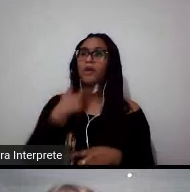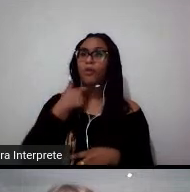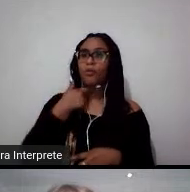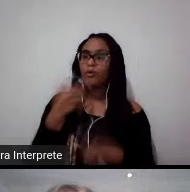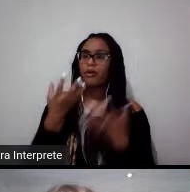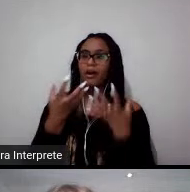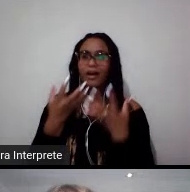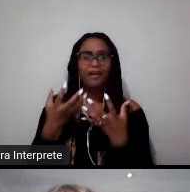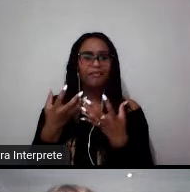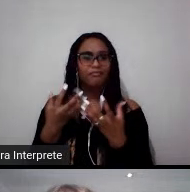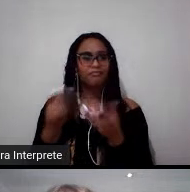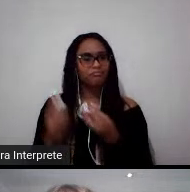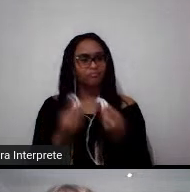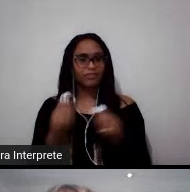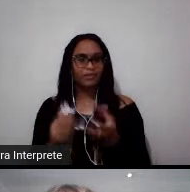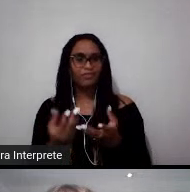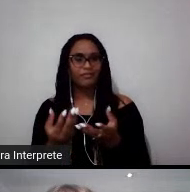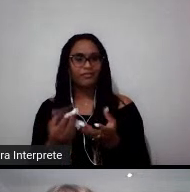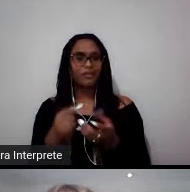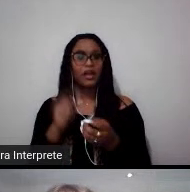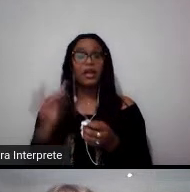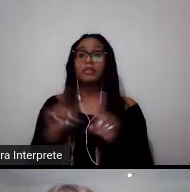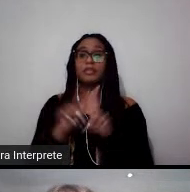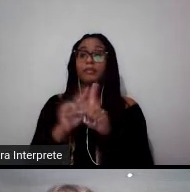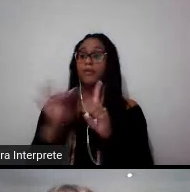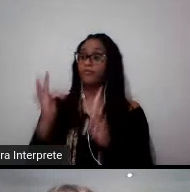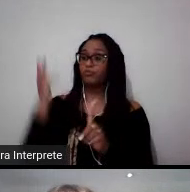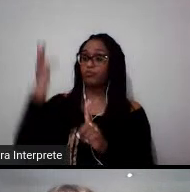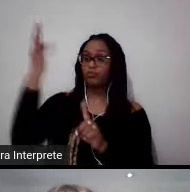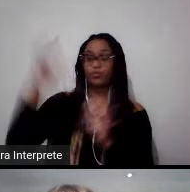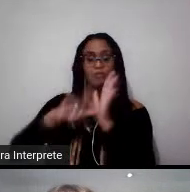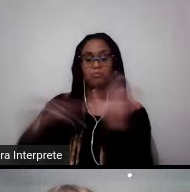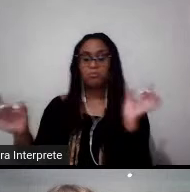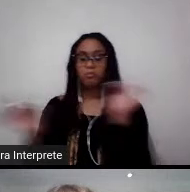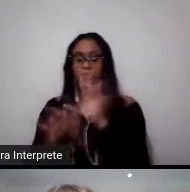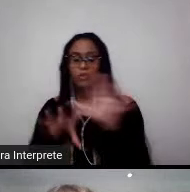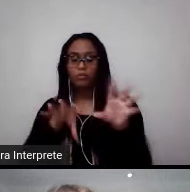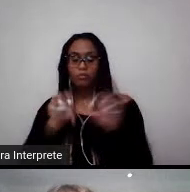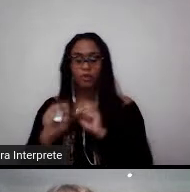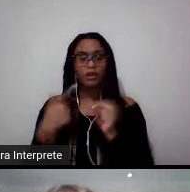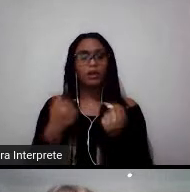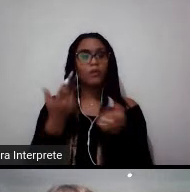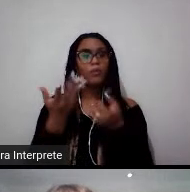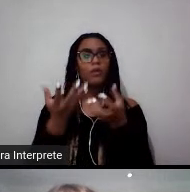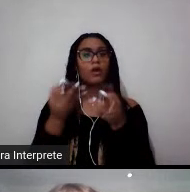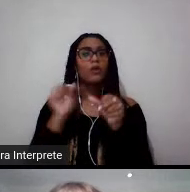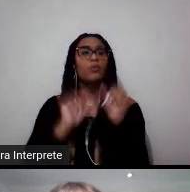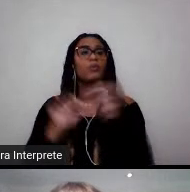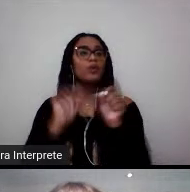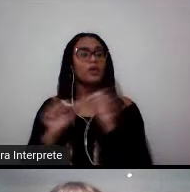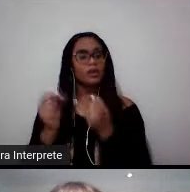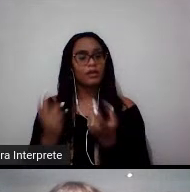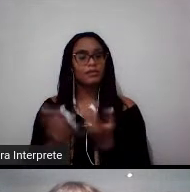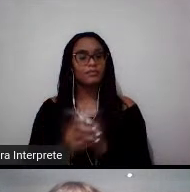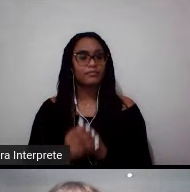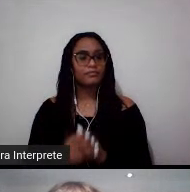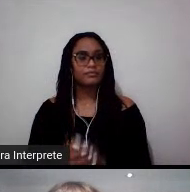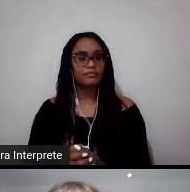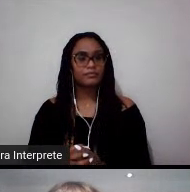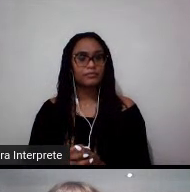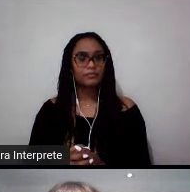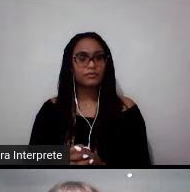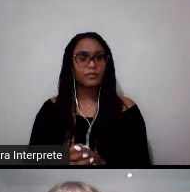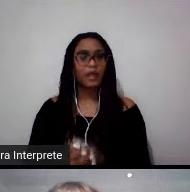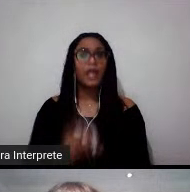os seus planos de carreira. Então, como esses planos vão ser atingidos, né, como você quer alcançar esses planos, e como também eles vão